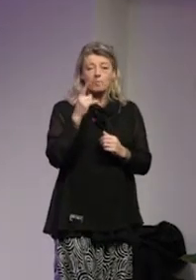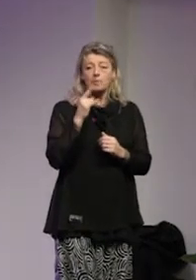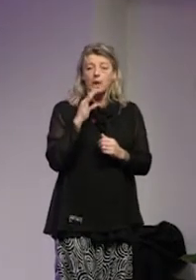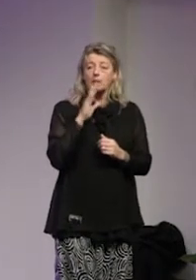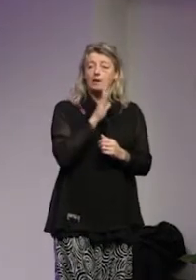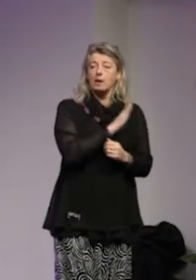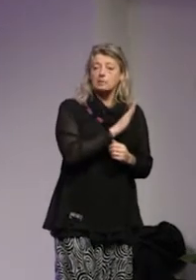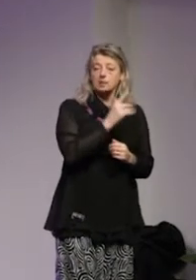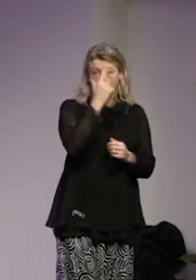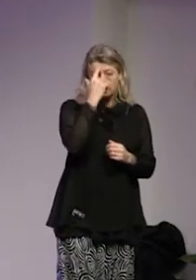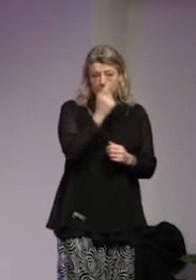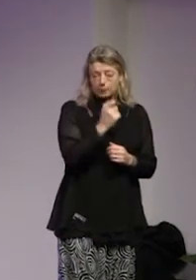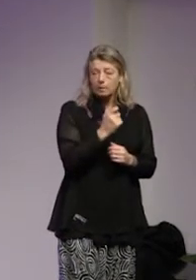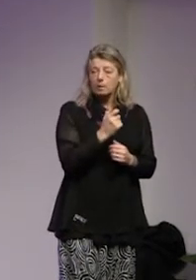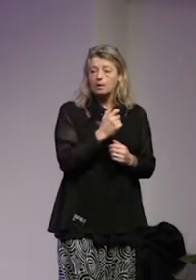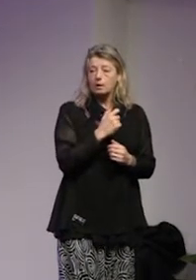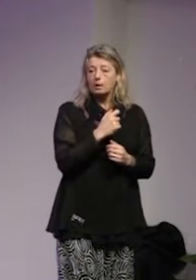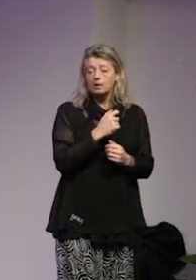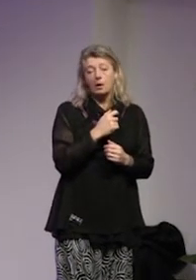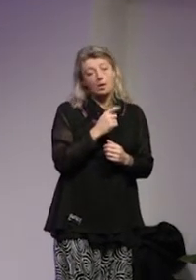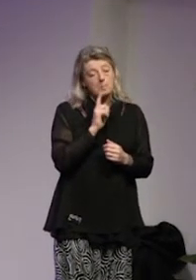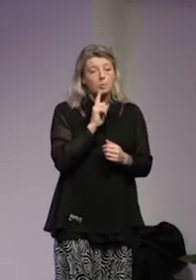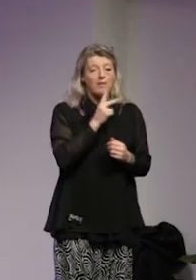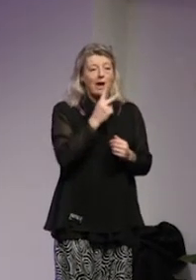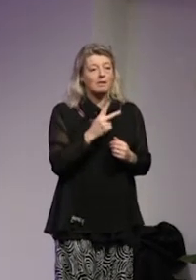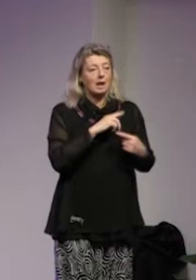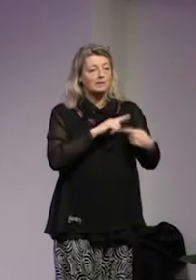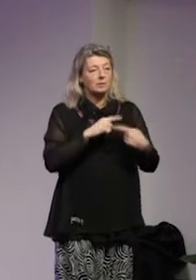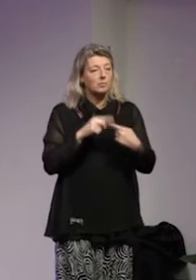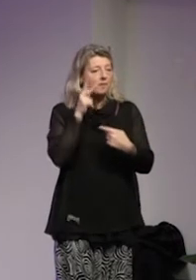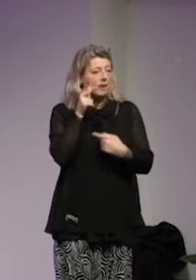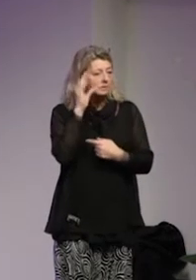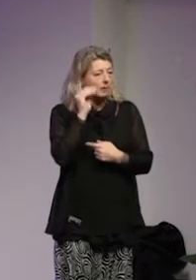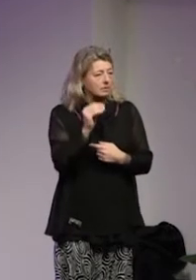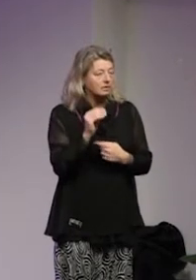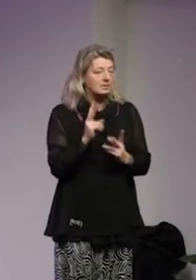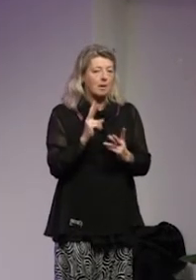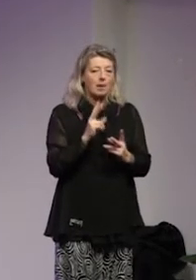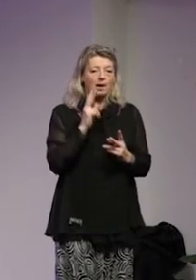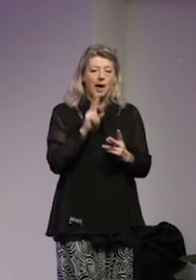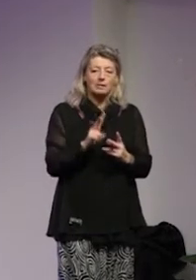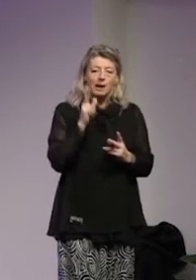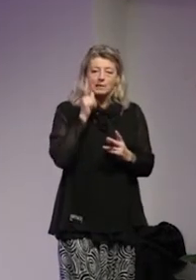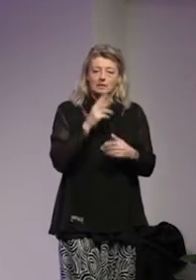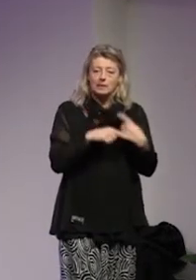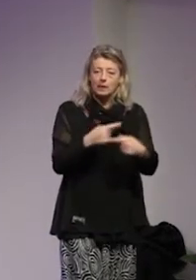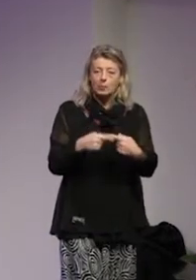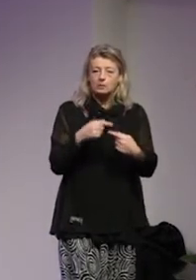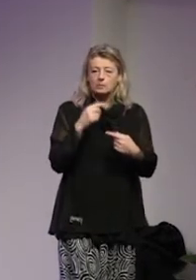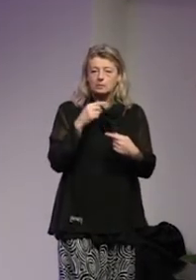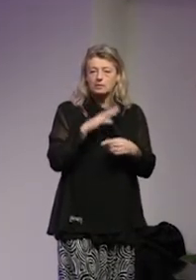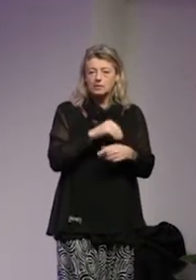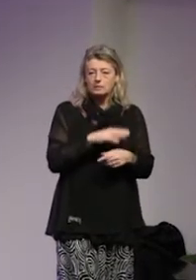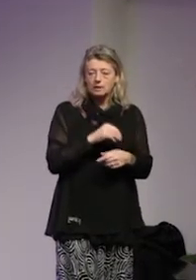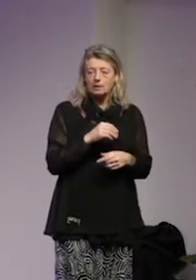föräldrarnas tro de är vanligen andra generationens fransmän precis som man är andra generationens svenskar och vad ställer undviker